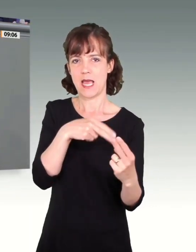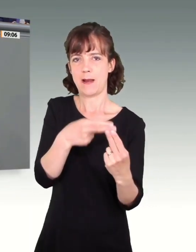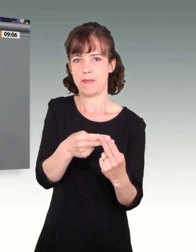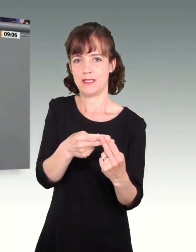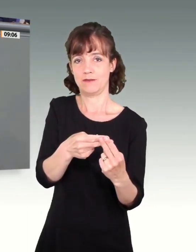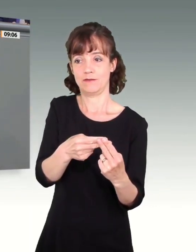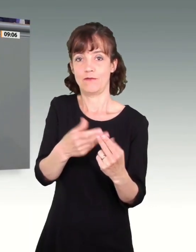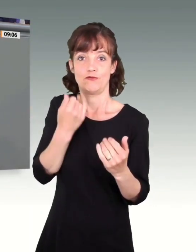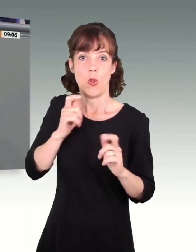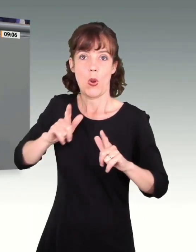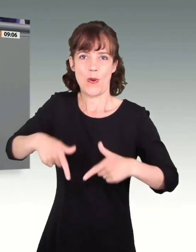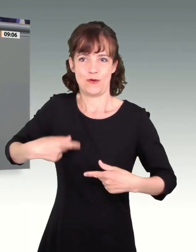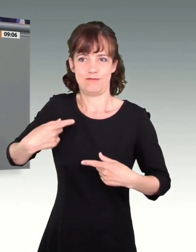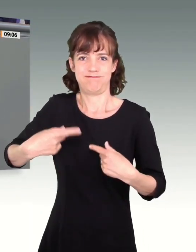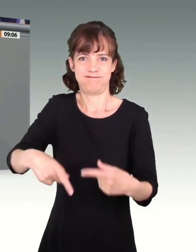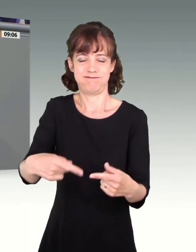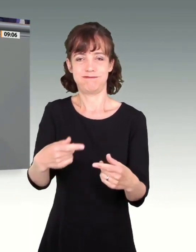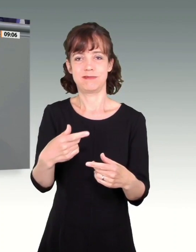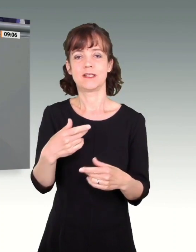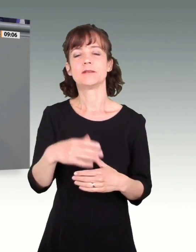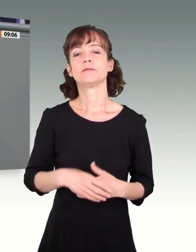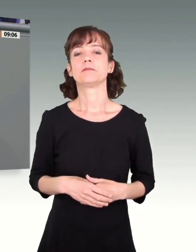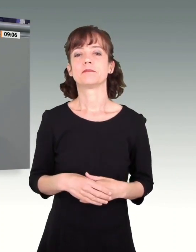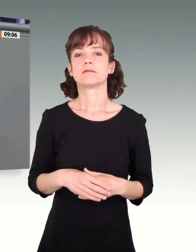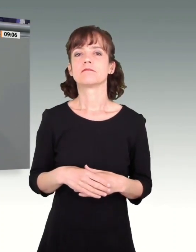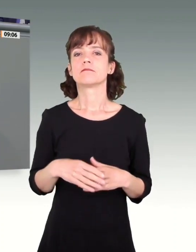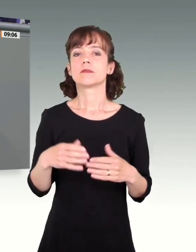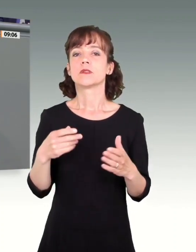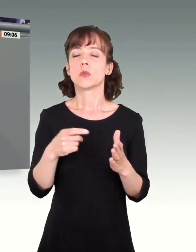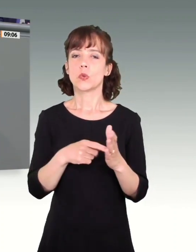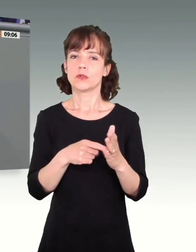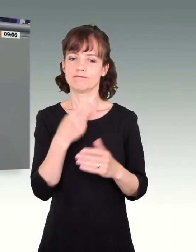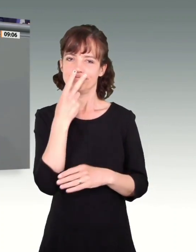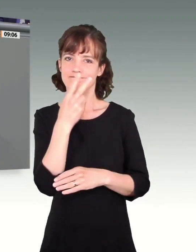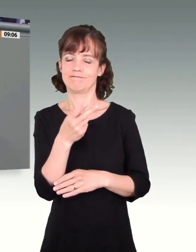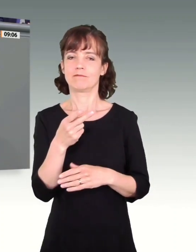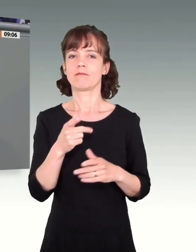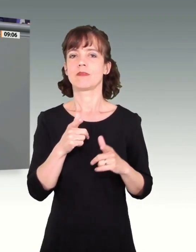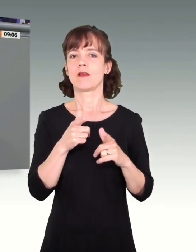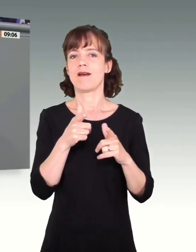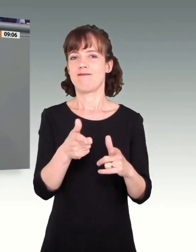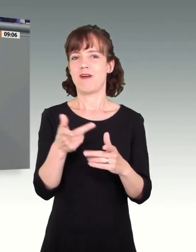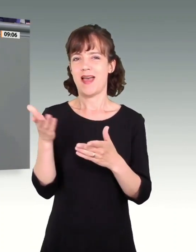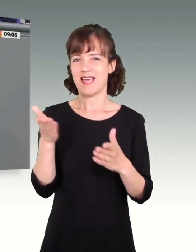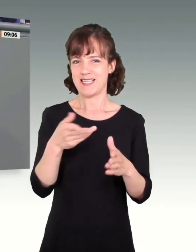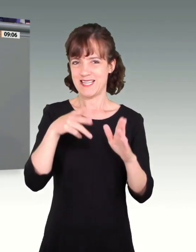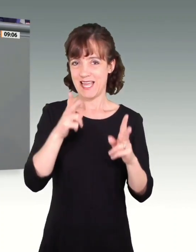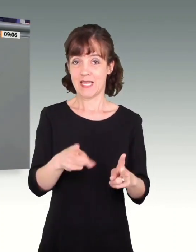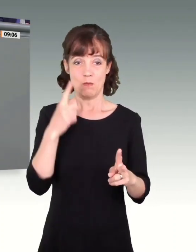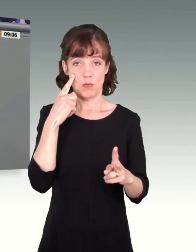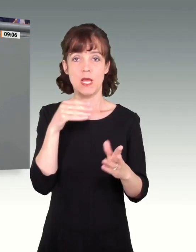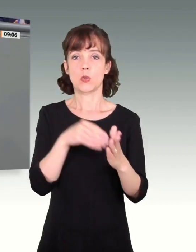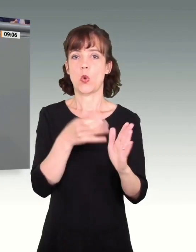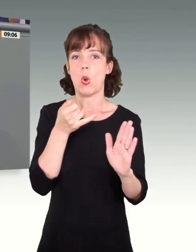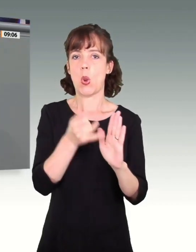Weg bringen. Damit wird eine Regelungslücke bei den Fahrgastrechten geschlossen. Nur wenn wir